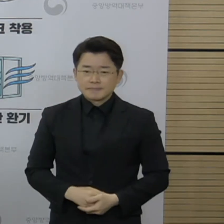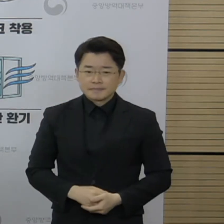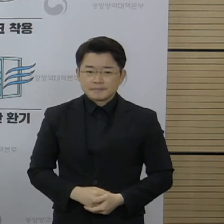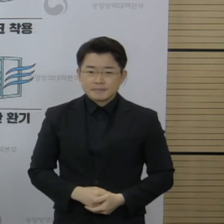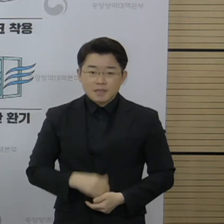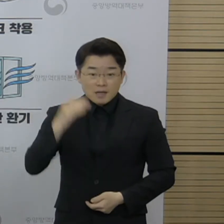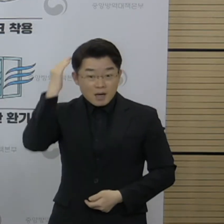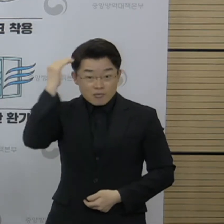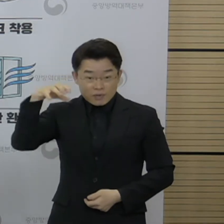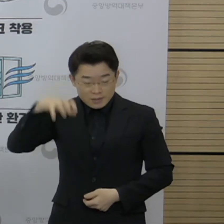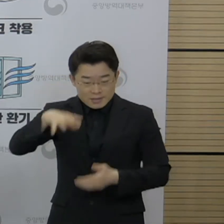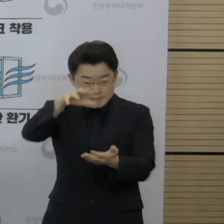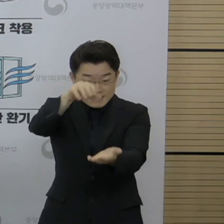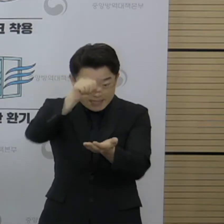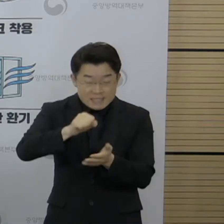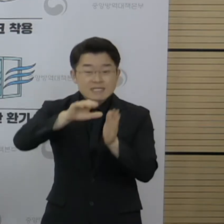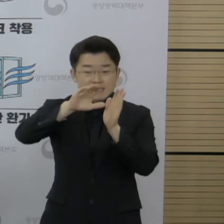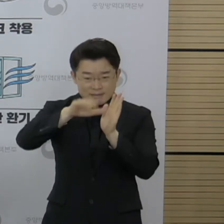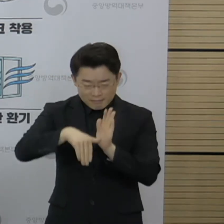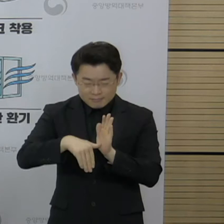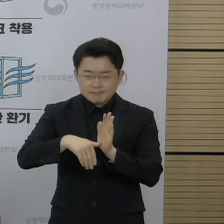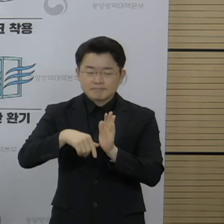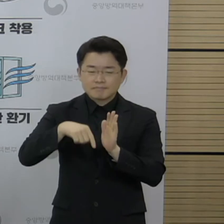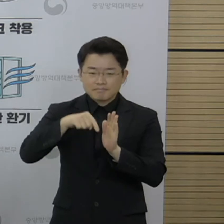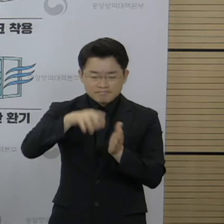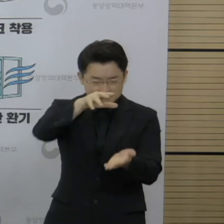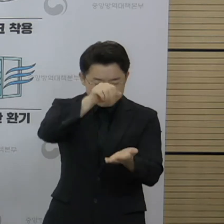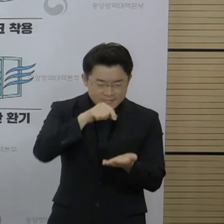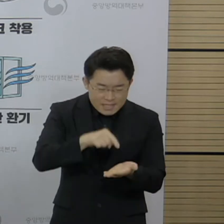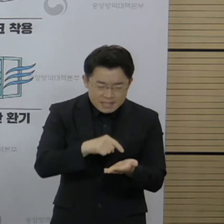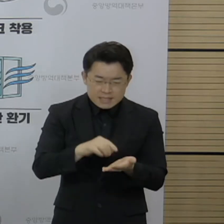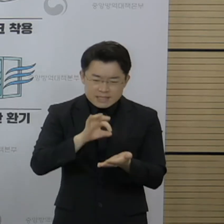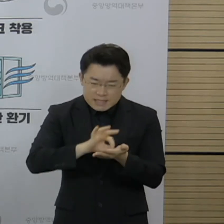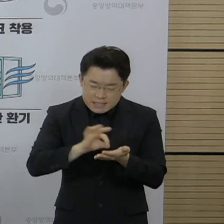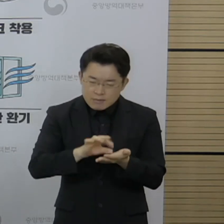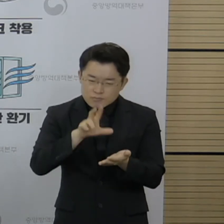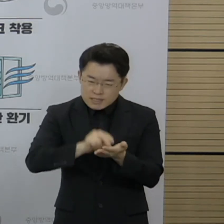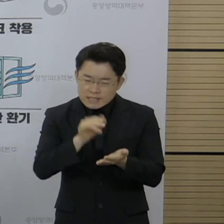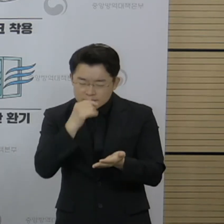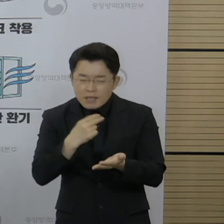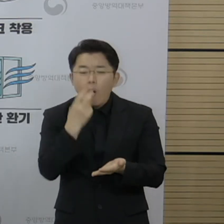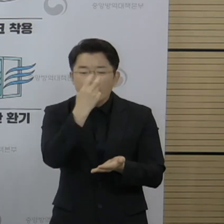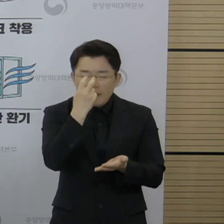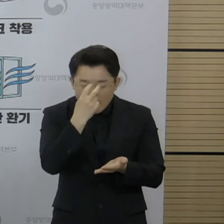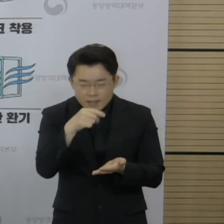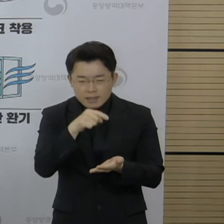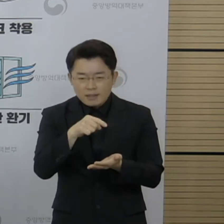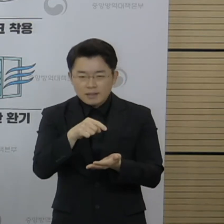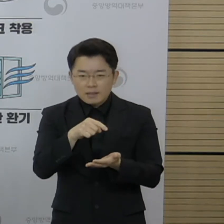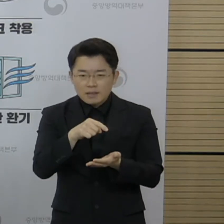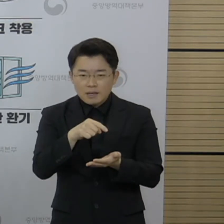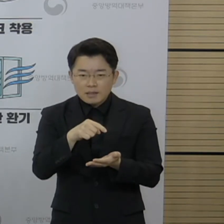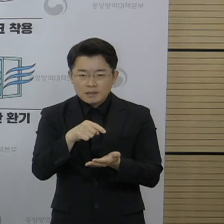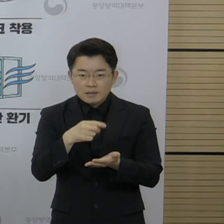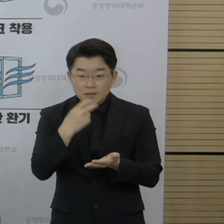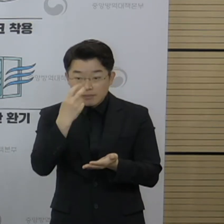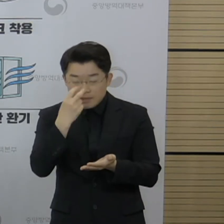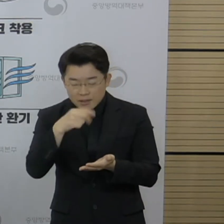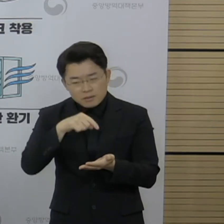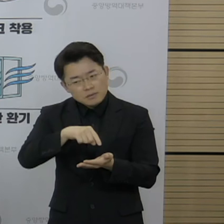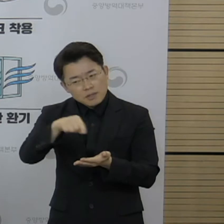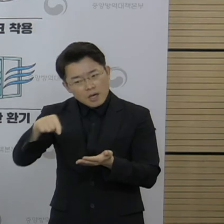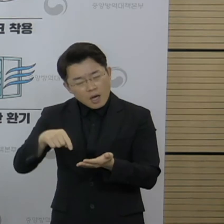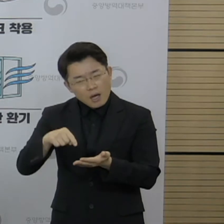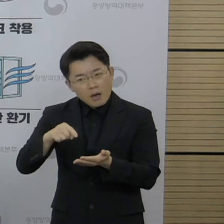유통하는 데 걸리는 그런 시간들을 감안하면 실제 백신 접종의 유효기간으로 저희가 활용할 수 있는